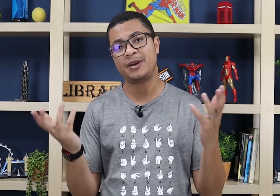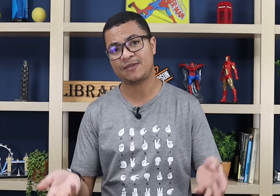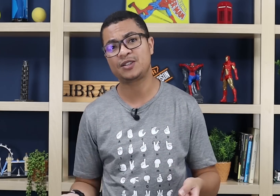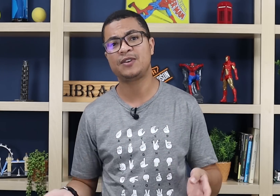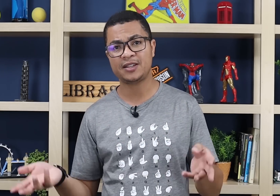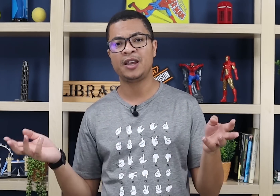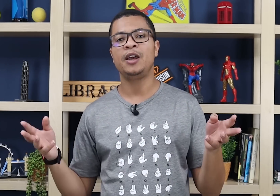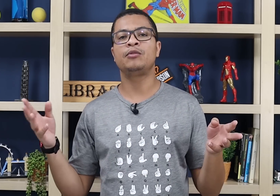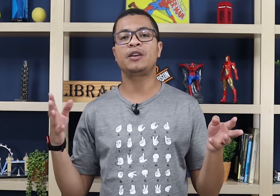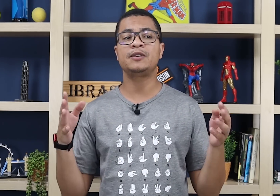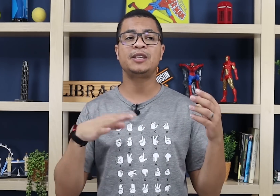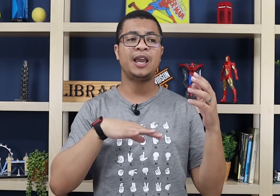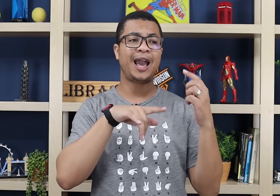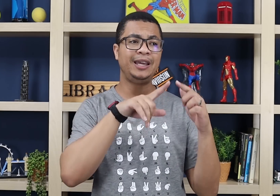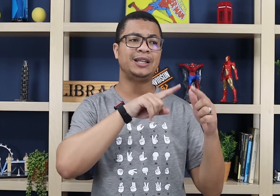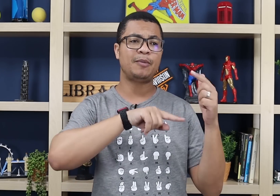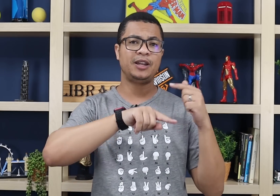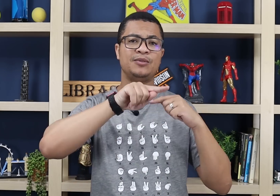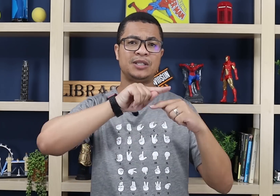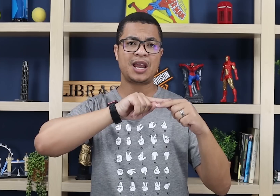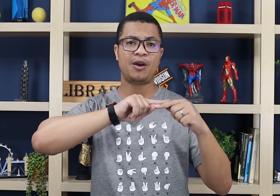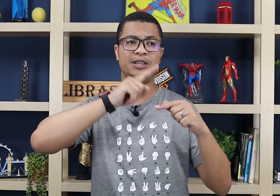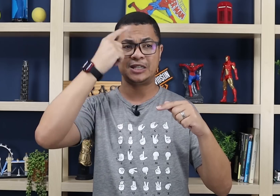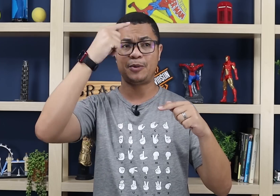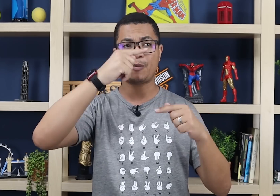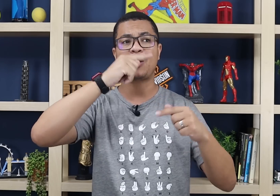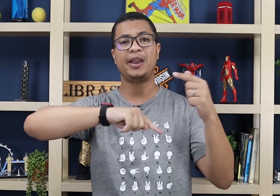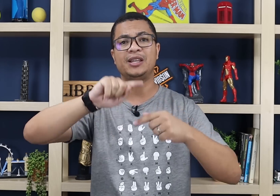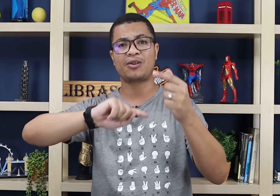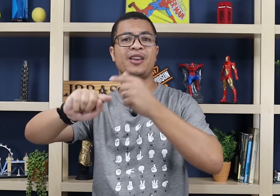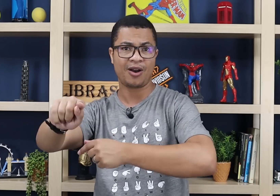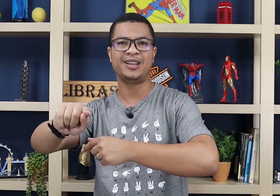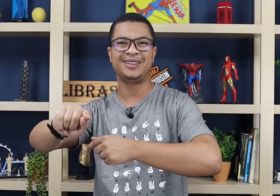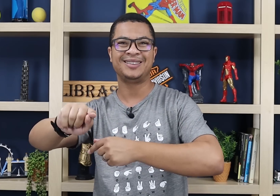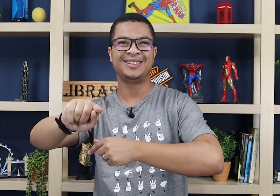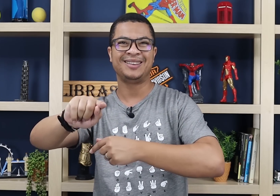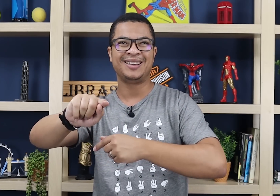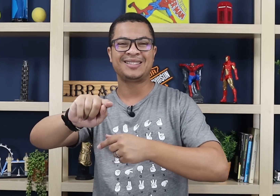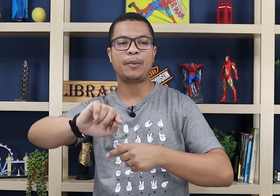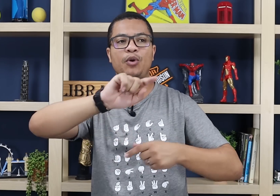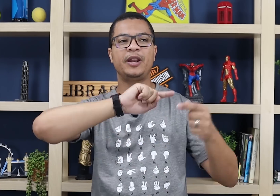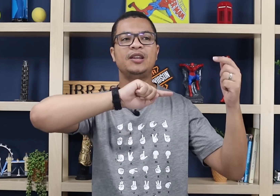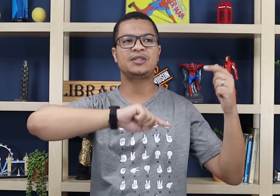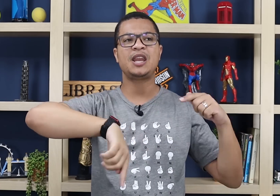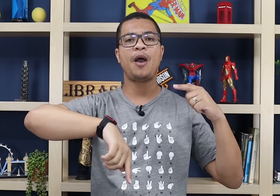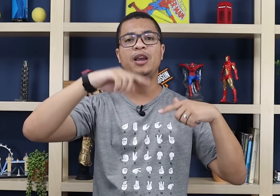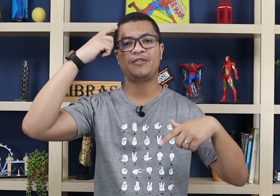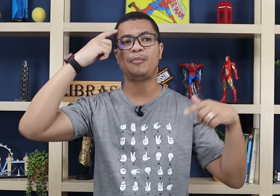ser mais fácil de fazer. Do que você ainda tá aprendendo o sinal e se preocupar com ainda, colocar em ordem. Sabe? Tô aprendendo o sinal e ainda fica